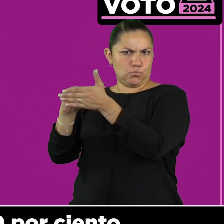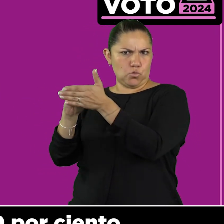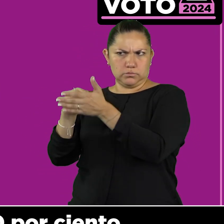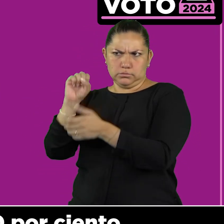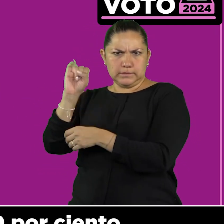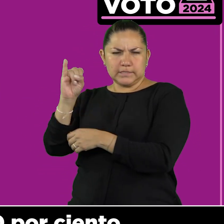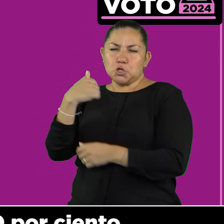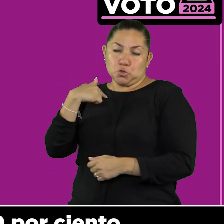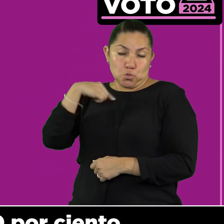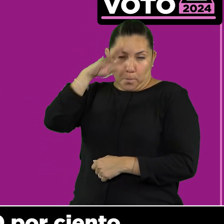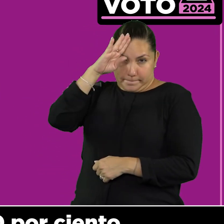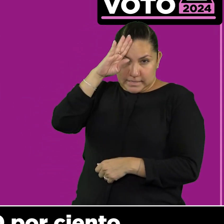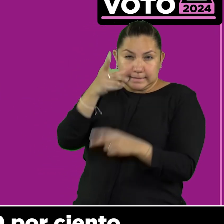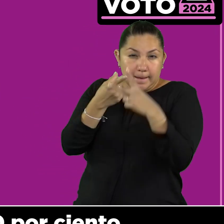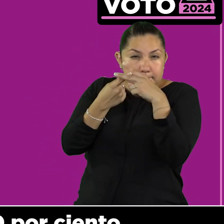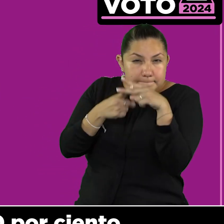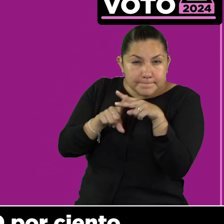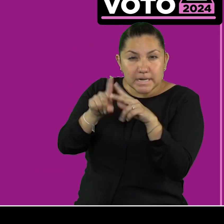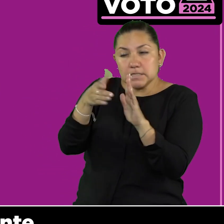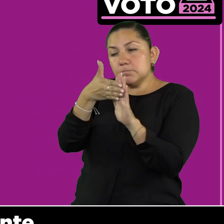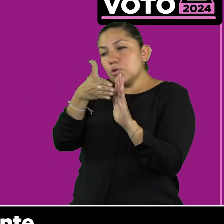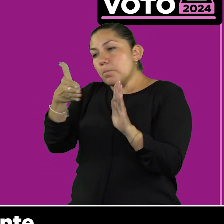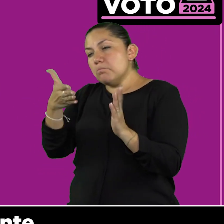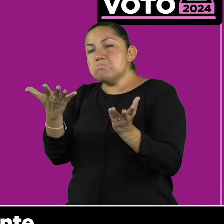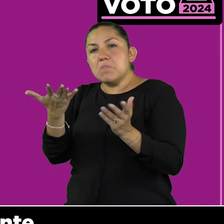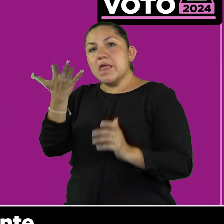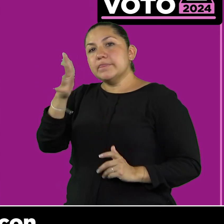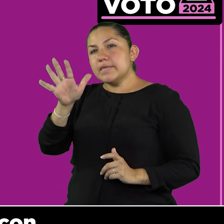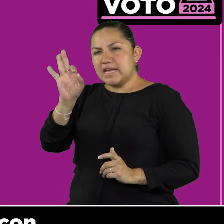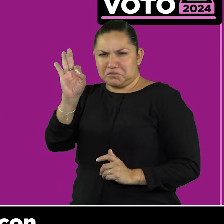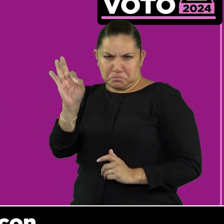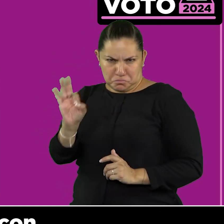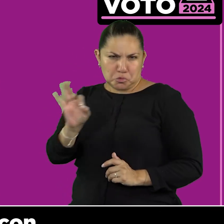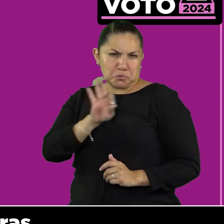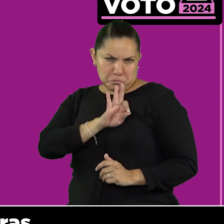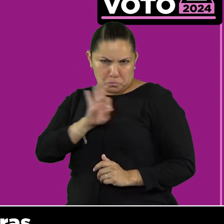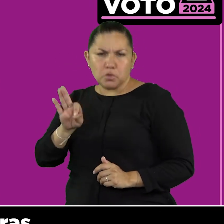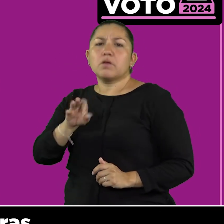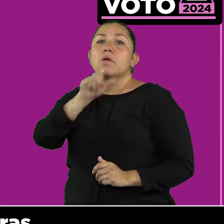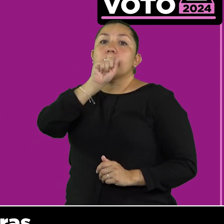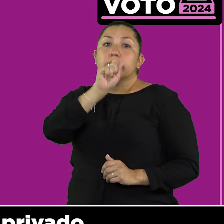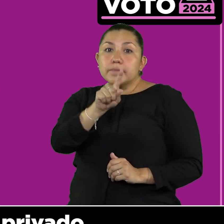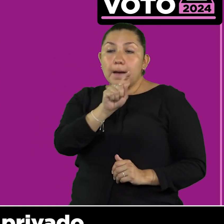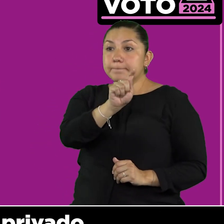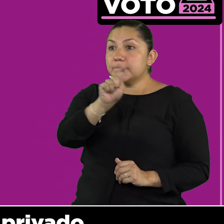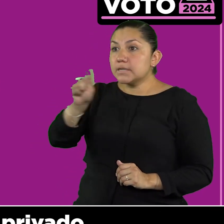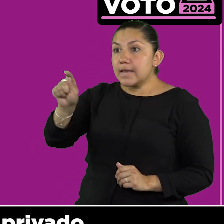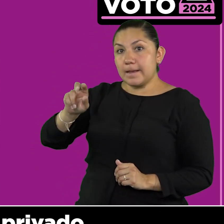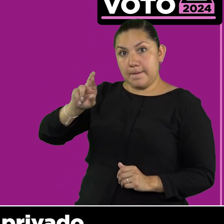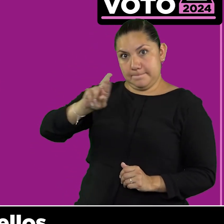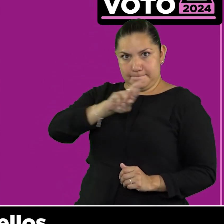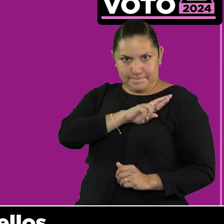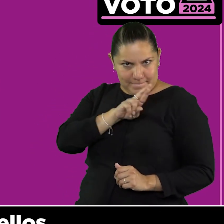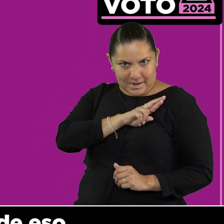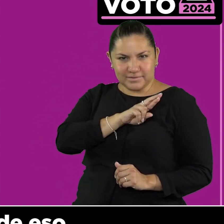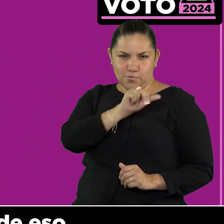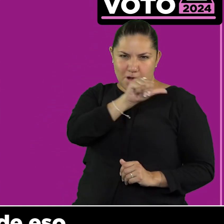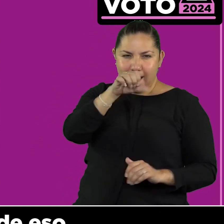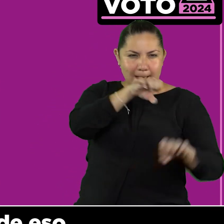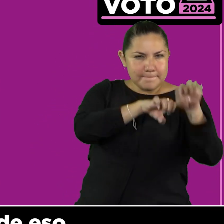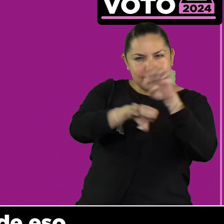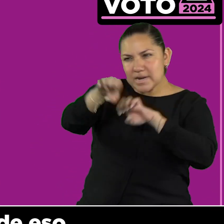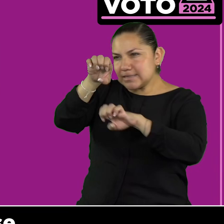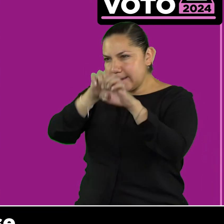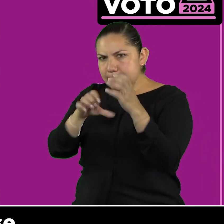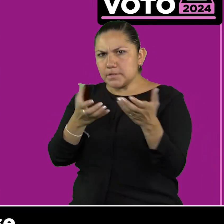principio el 10%, obviamente trabajar con las cámaras, con el sector privado para que ellos sean